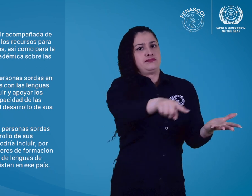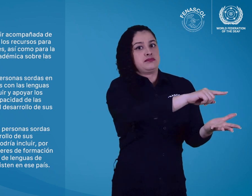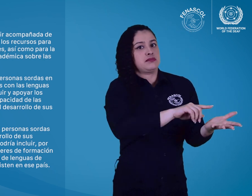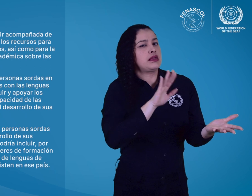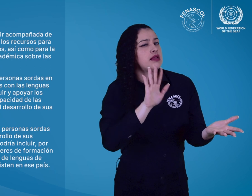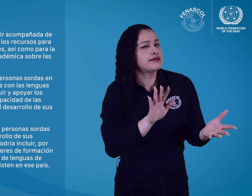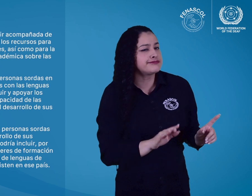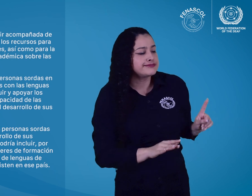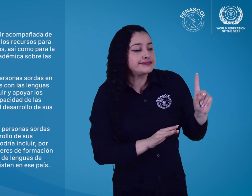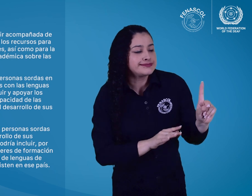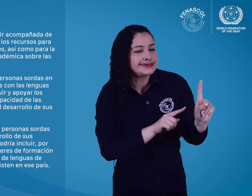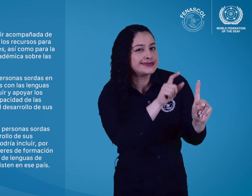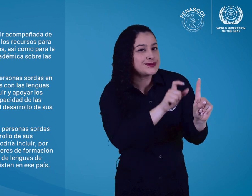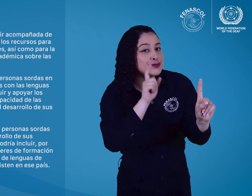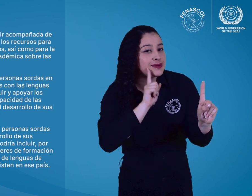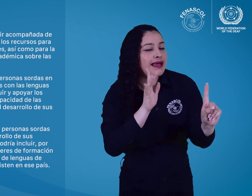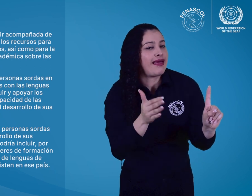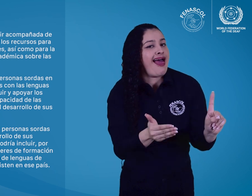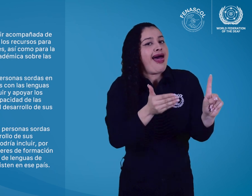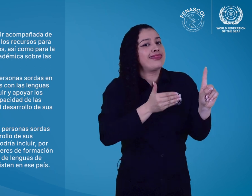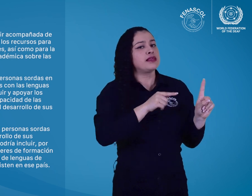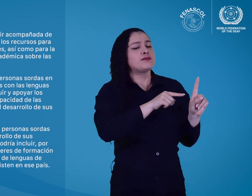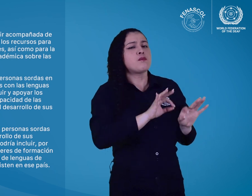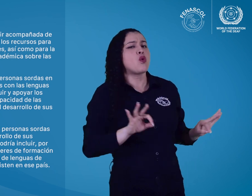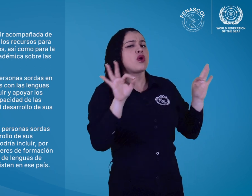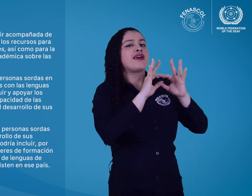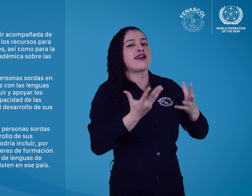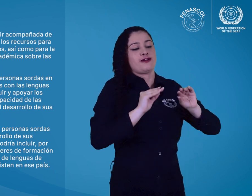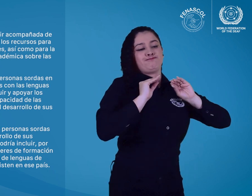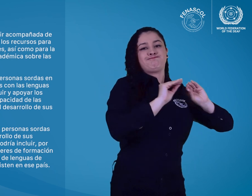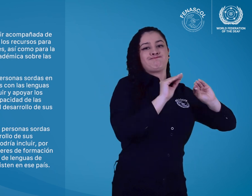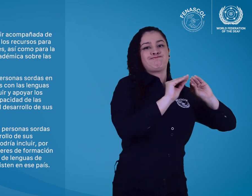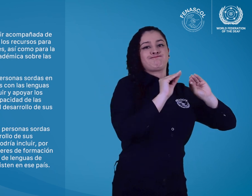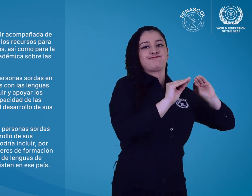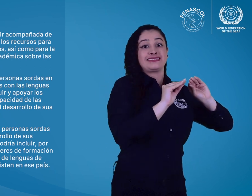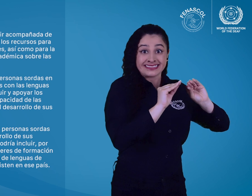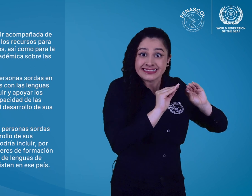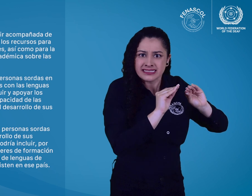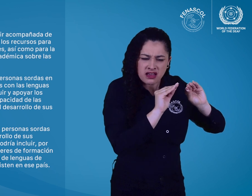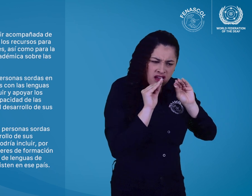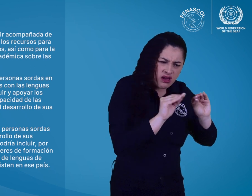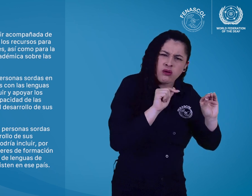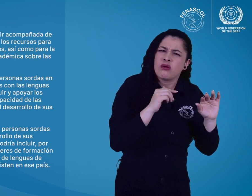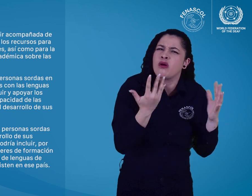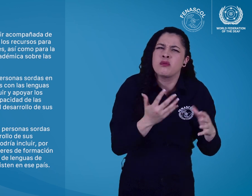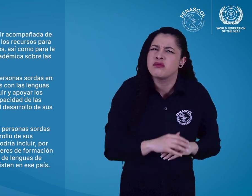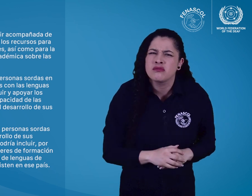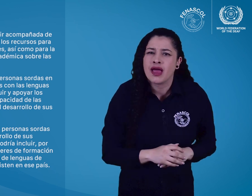lenguas de señas nacionales, debe incluir y apoyar los esfuerzos para aumentar la